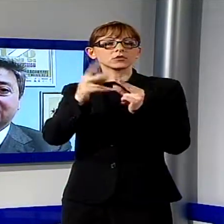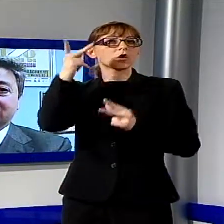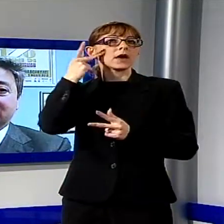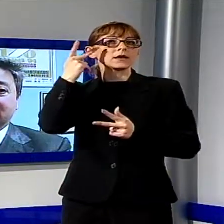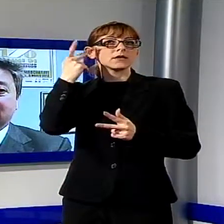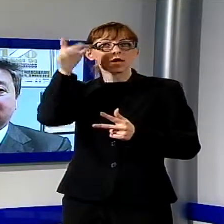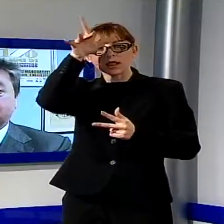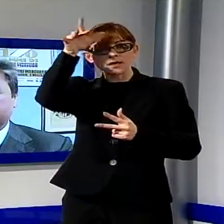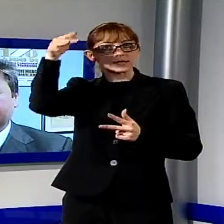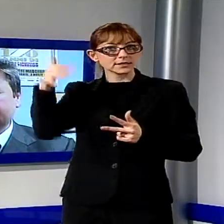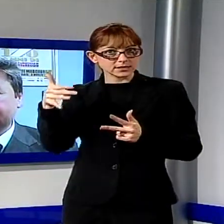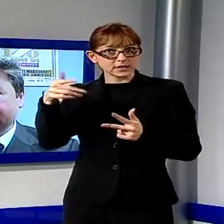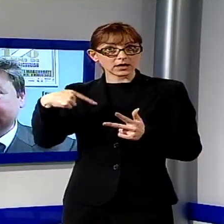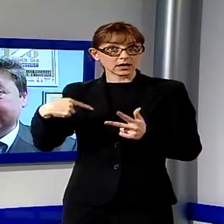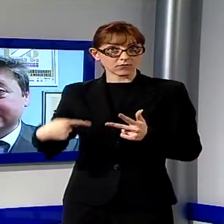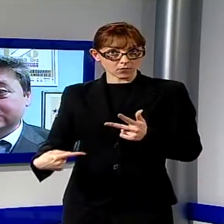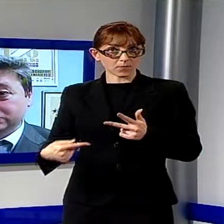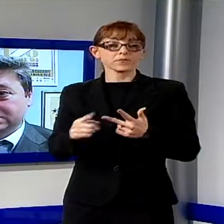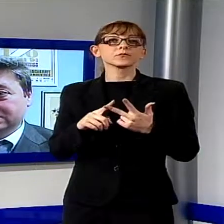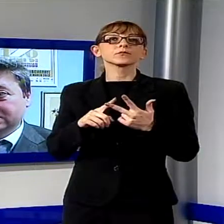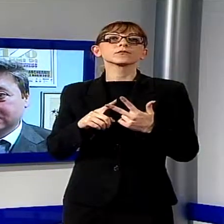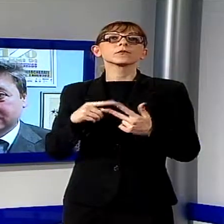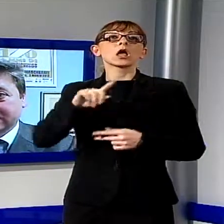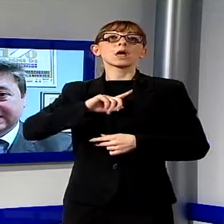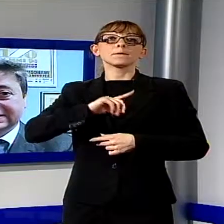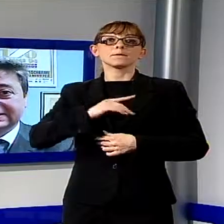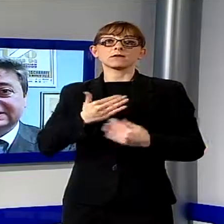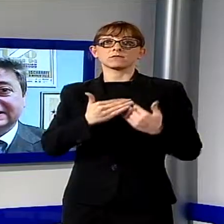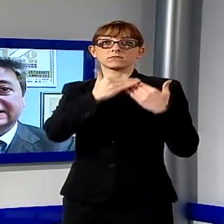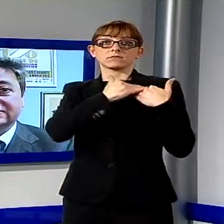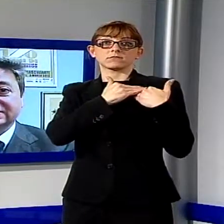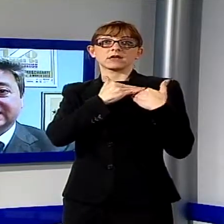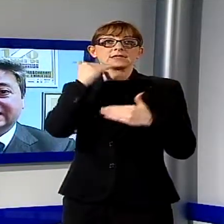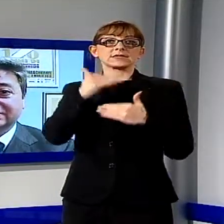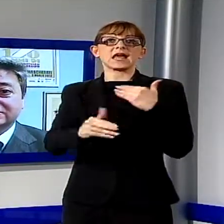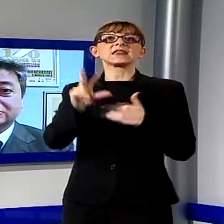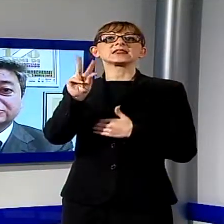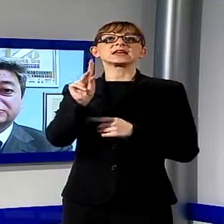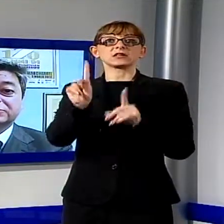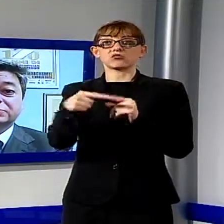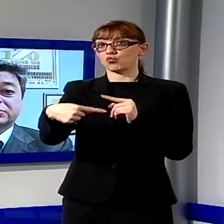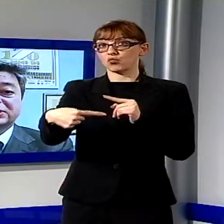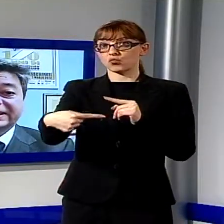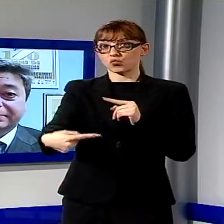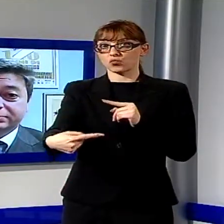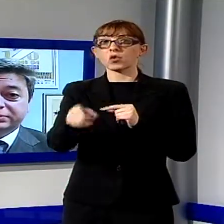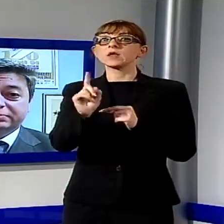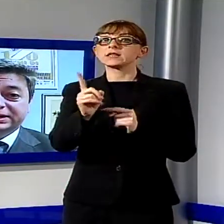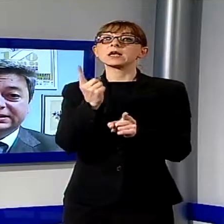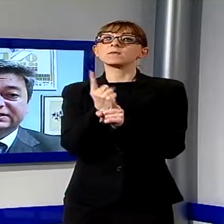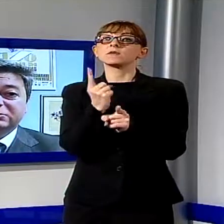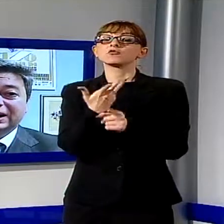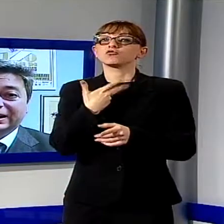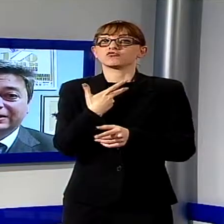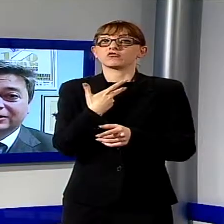Il mio mandato scade il 30 giugno. Ovviamente se ci sarà bisogno di un po' di tempo